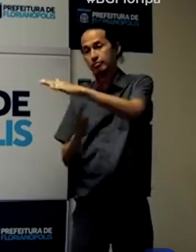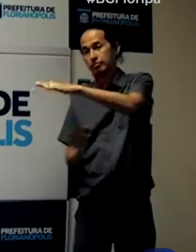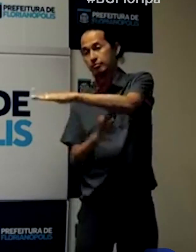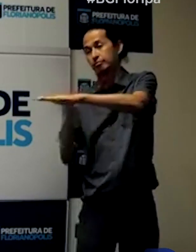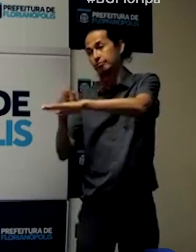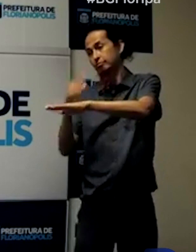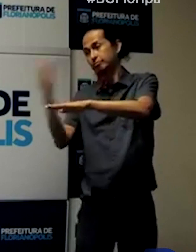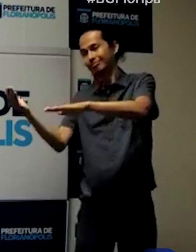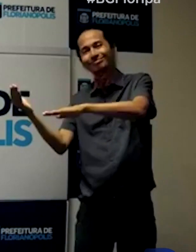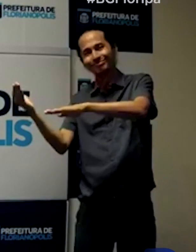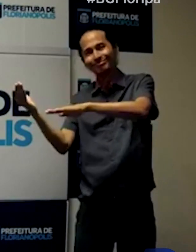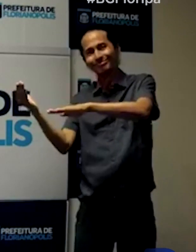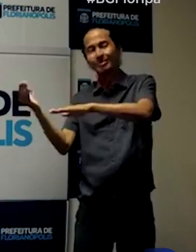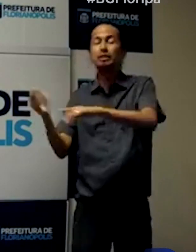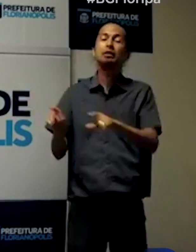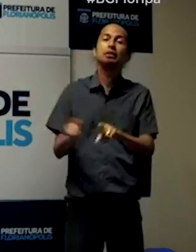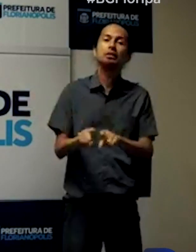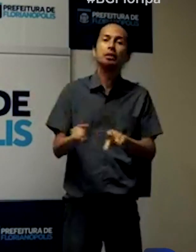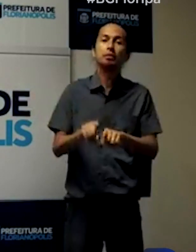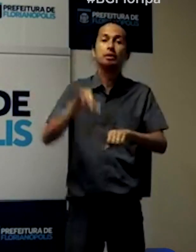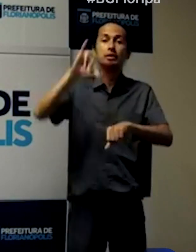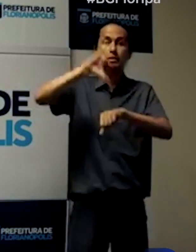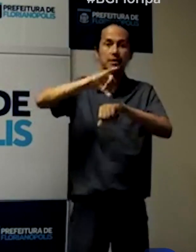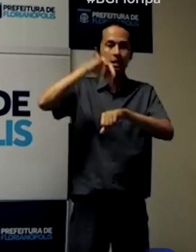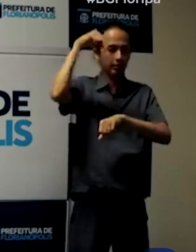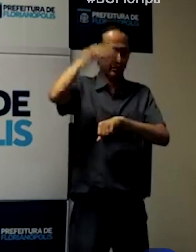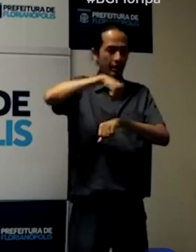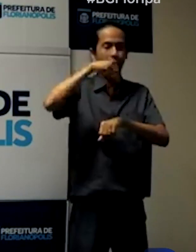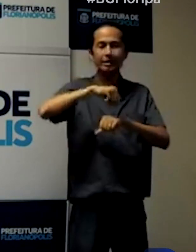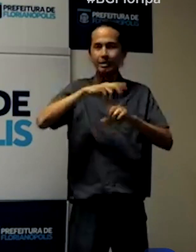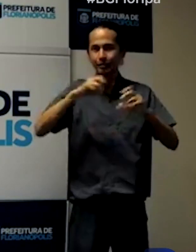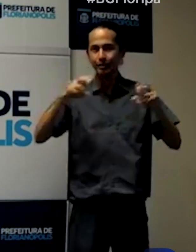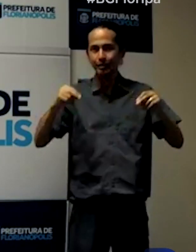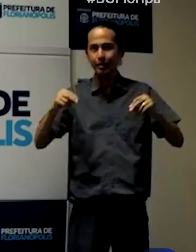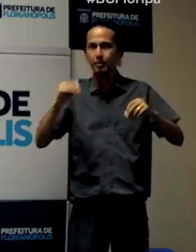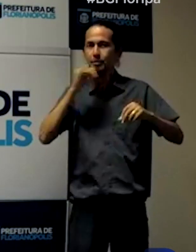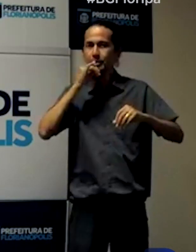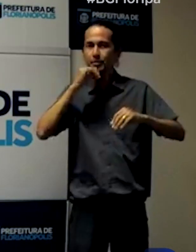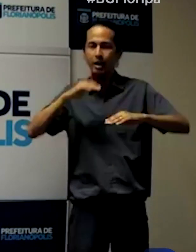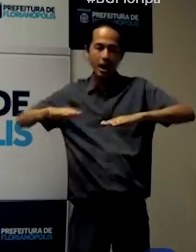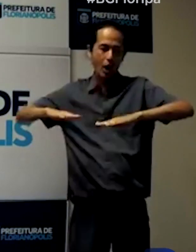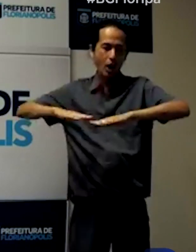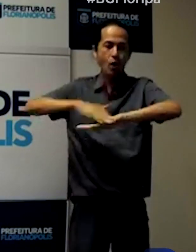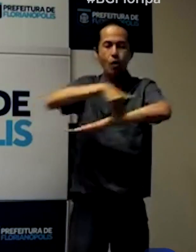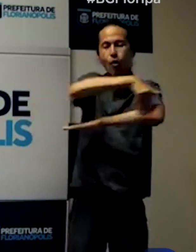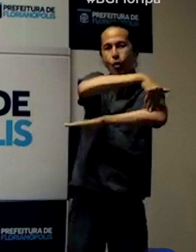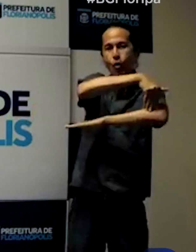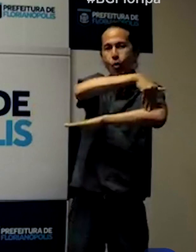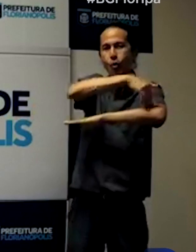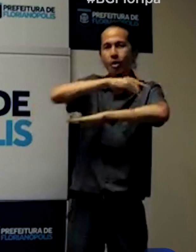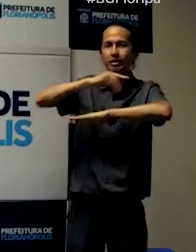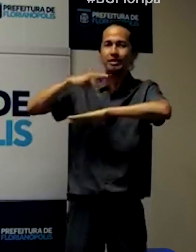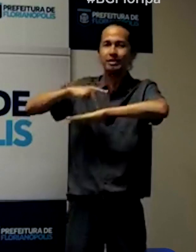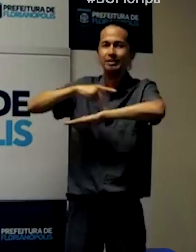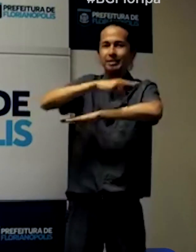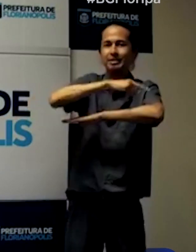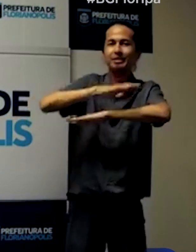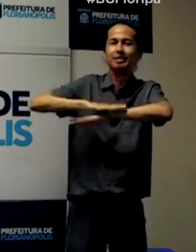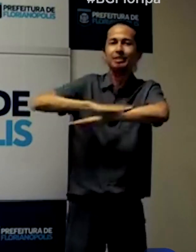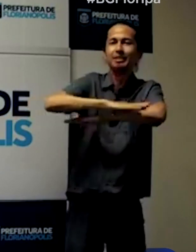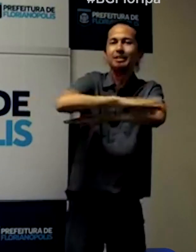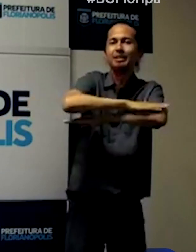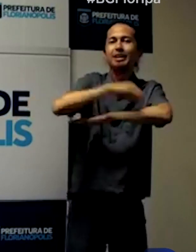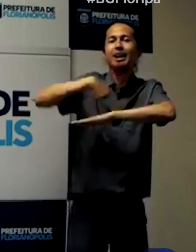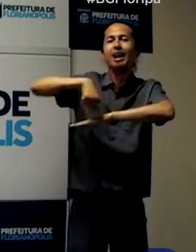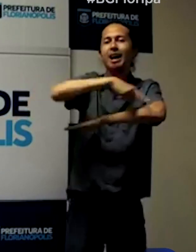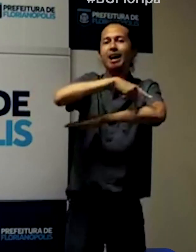e o centro comercial nessa região central, aqui o calçadão do centro, esses locais serão